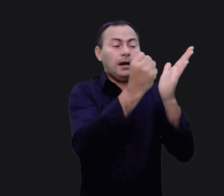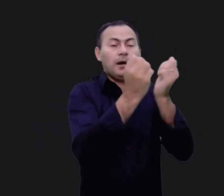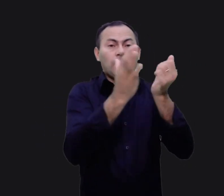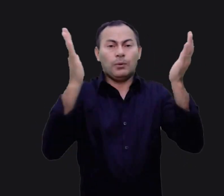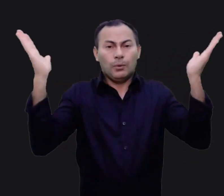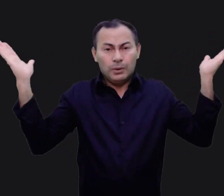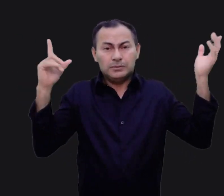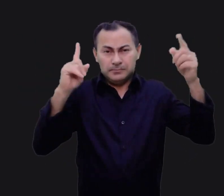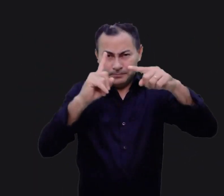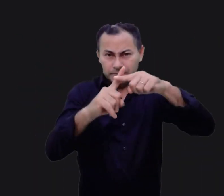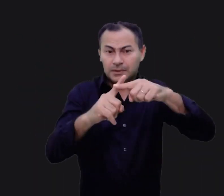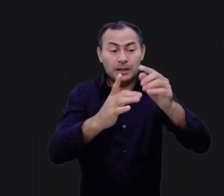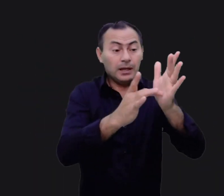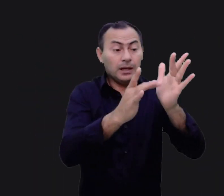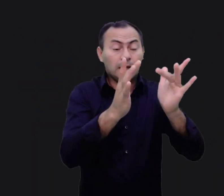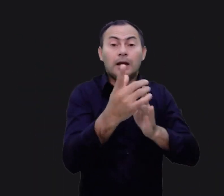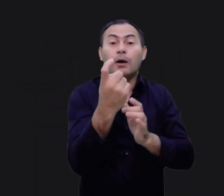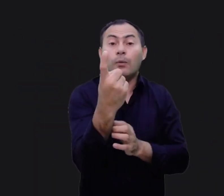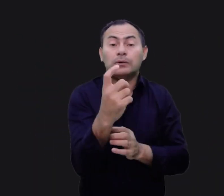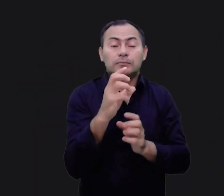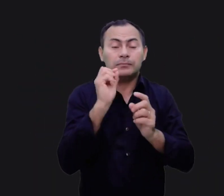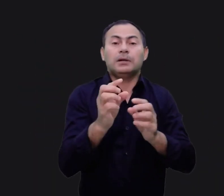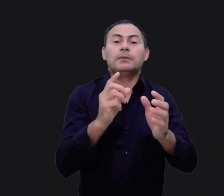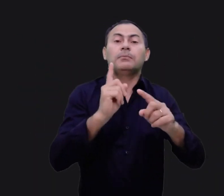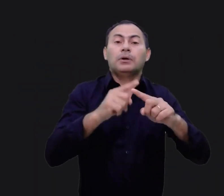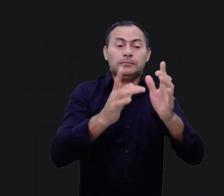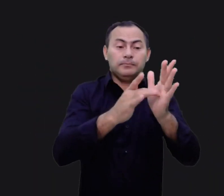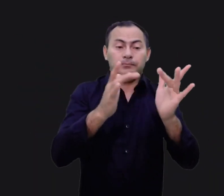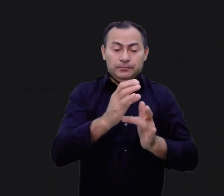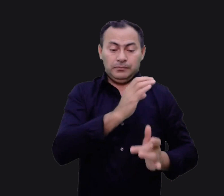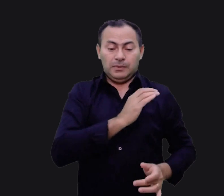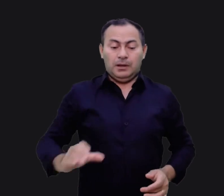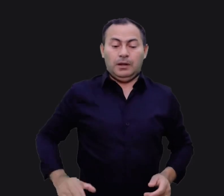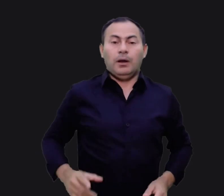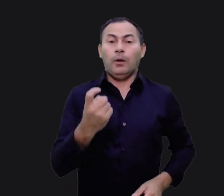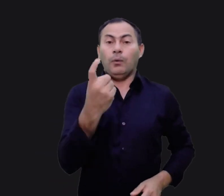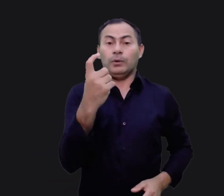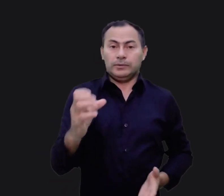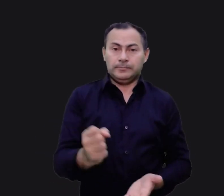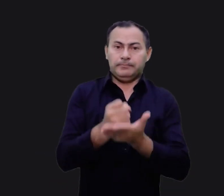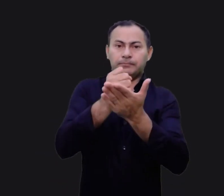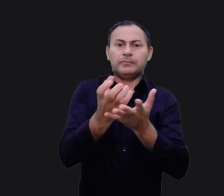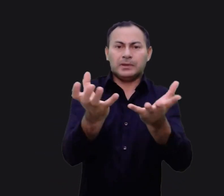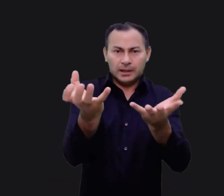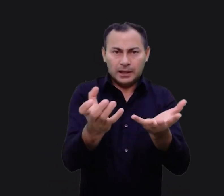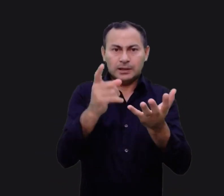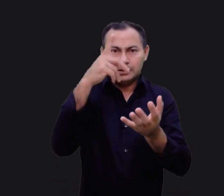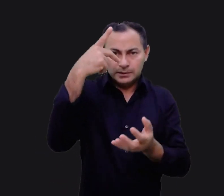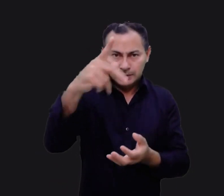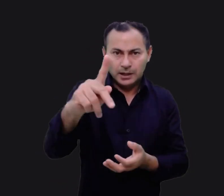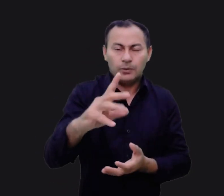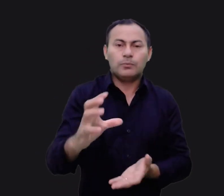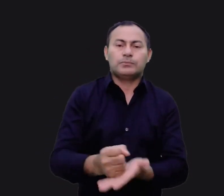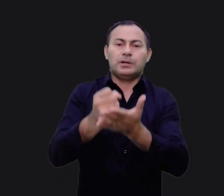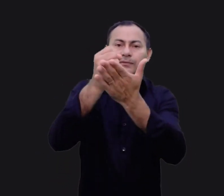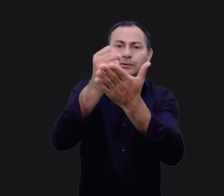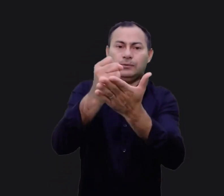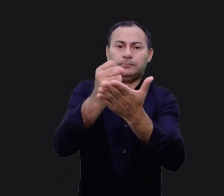Ele é a única solução. Porque Jesus Cristo é o único Salvador. Ele quer ser o seu Salvador.